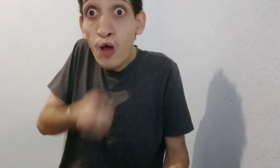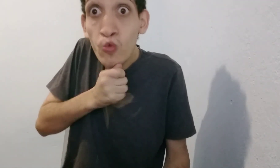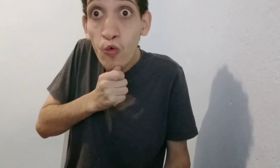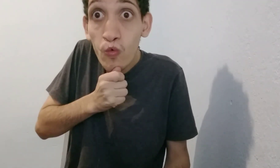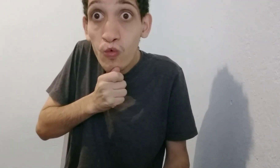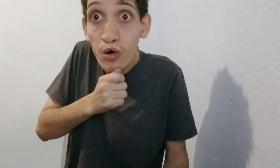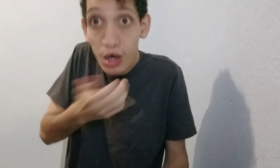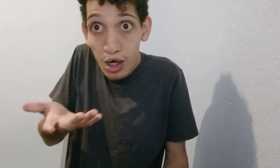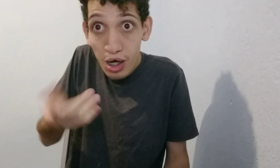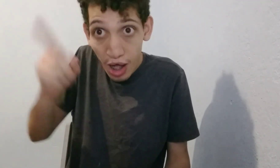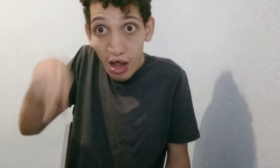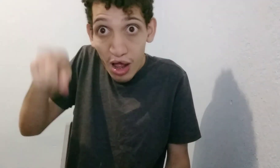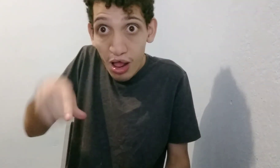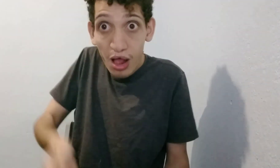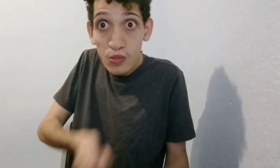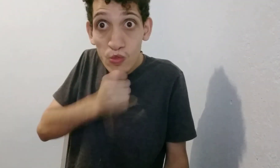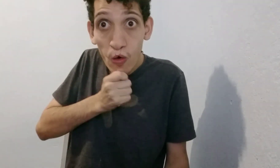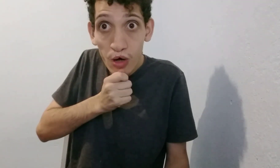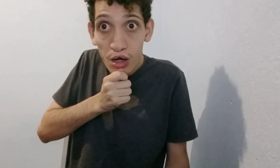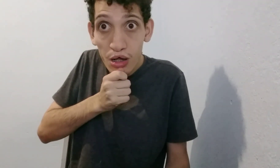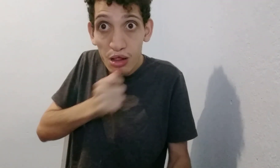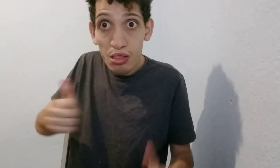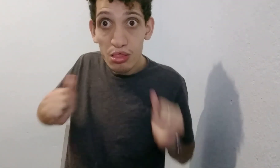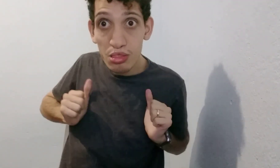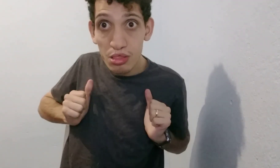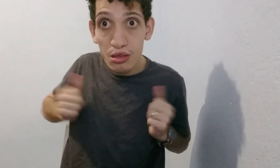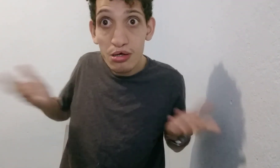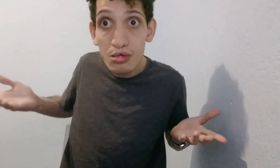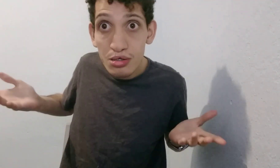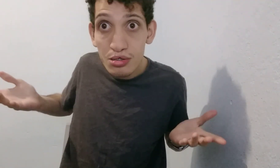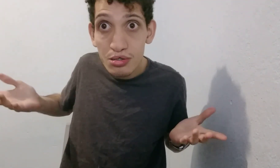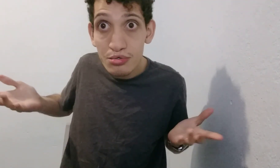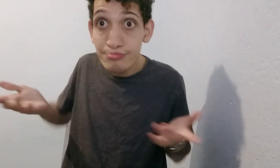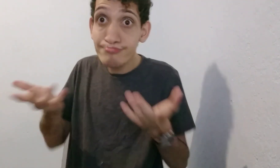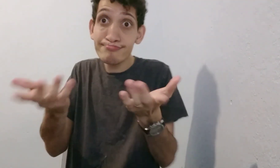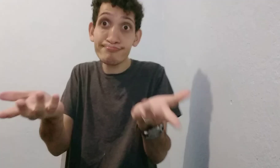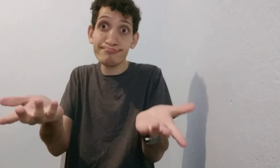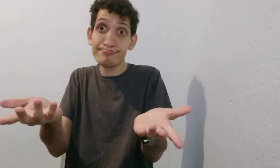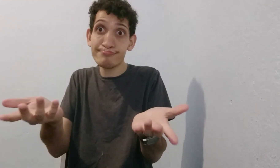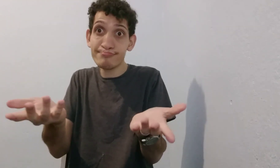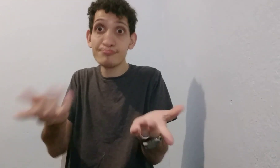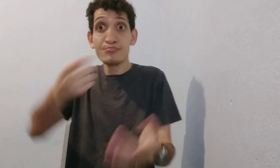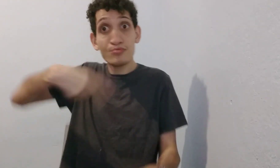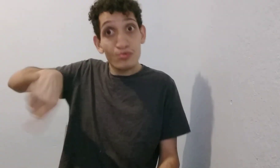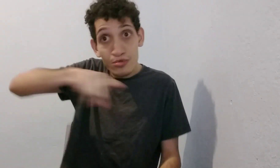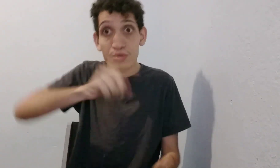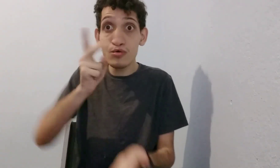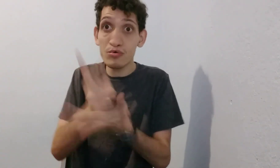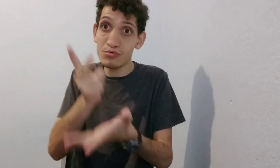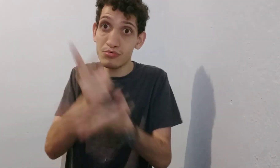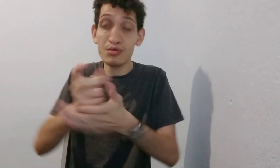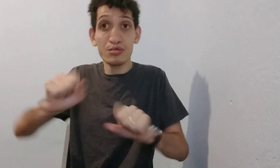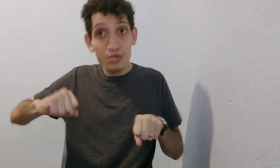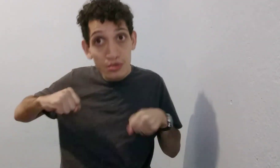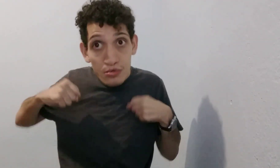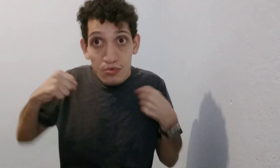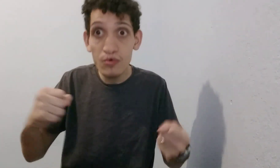fizeram lá atrás foi à toa? Não tem resultado nenhum? Foi ao à toa o que fizeram lá atrás? Por isso, a gente precisa, assim,